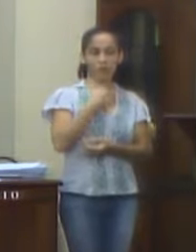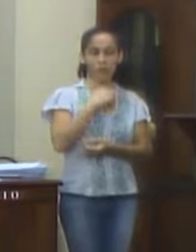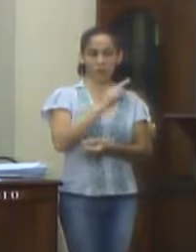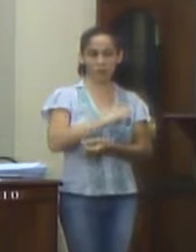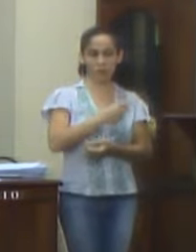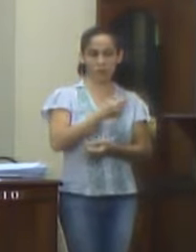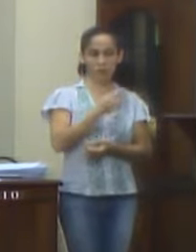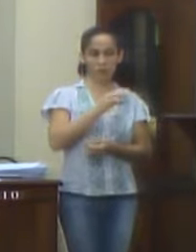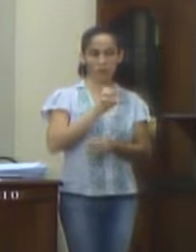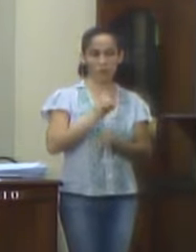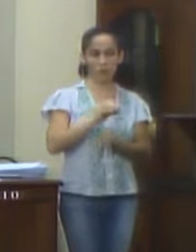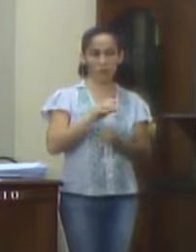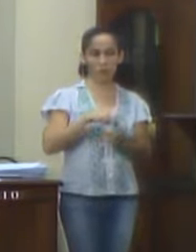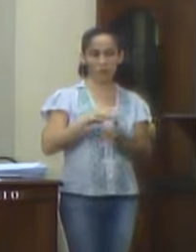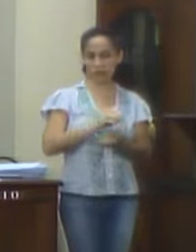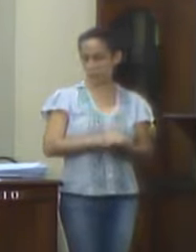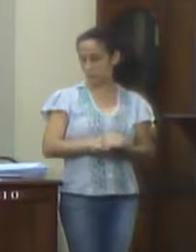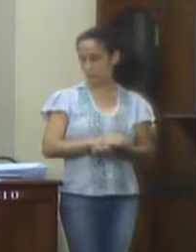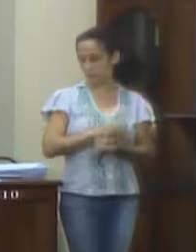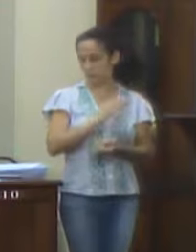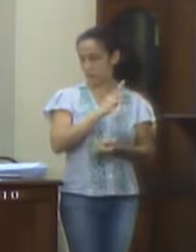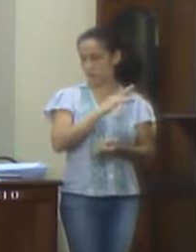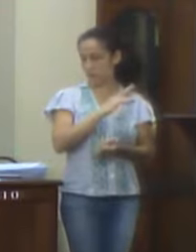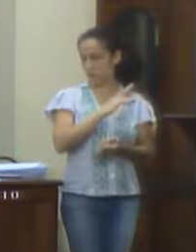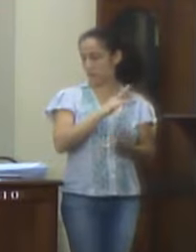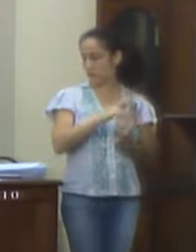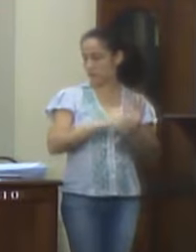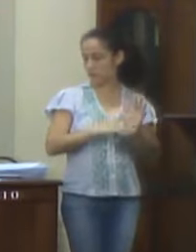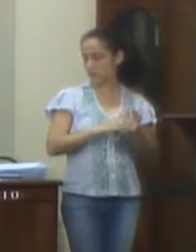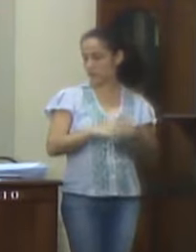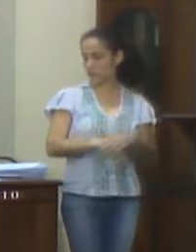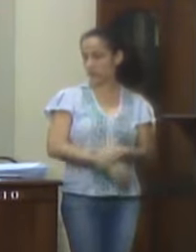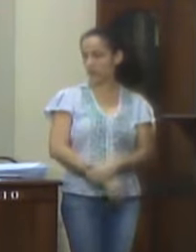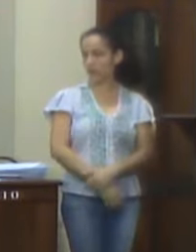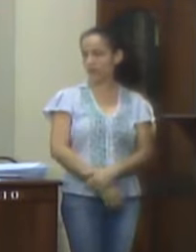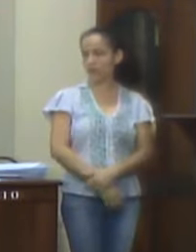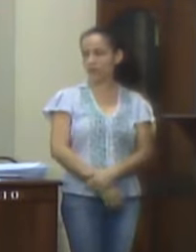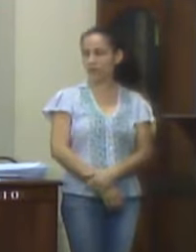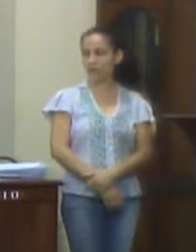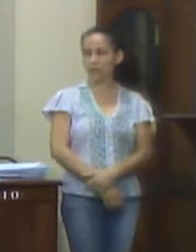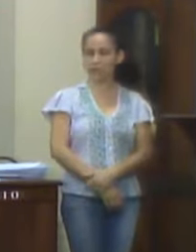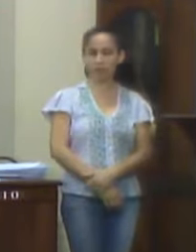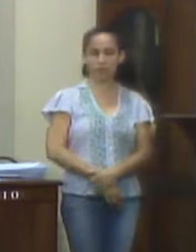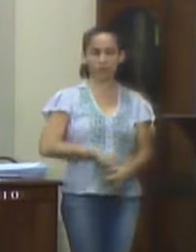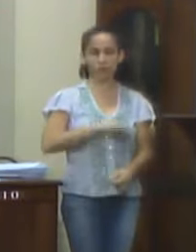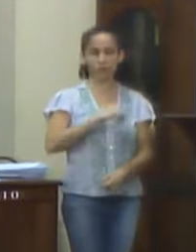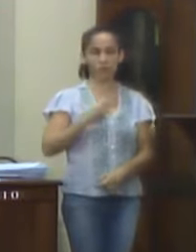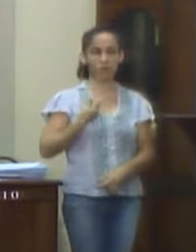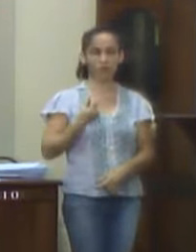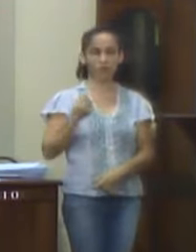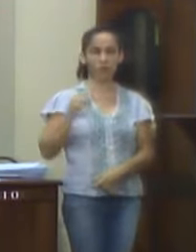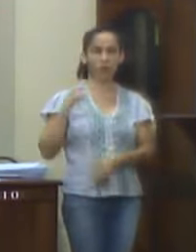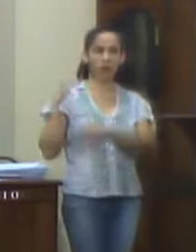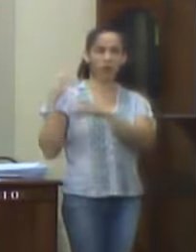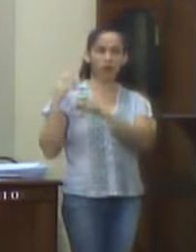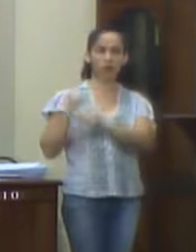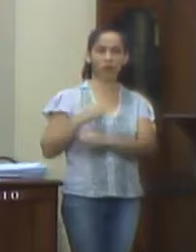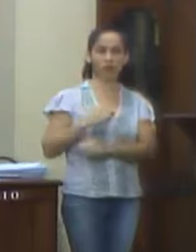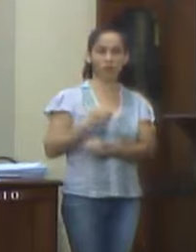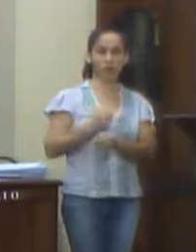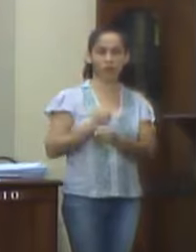aplicação do regime de caixa ou de competência. Vejamos. Se os valores liquidados em janeiro de 2017,